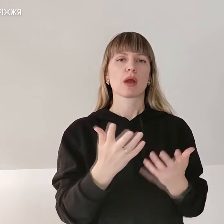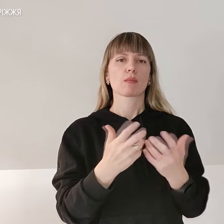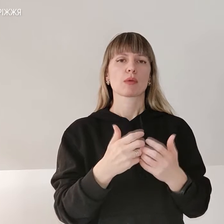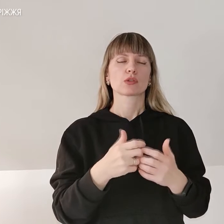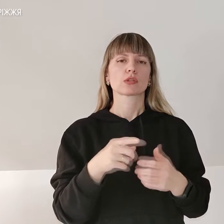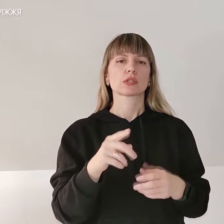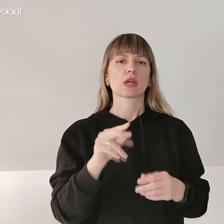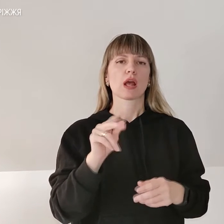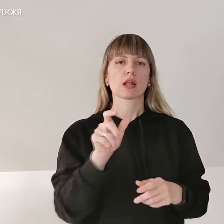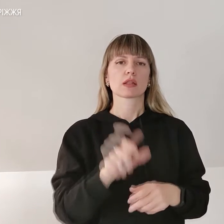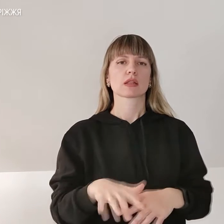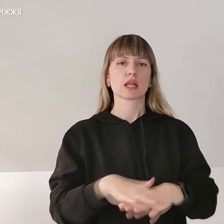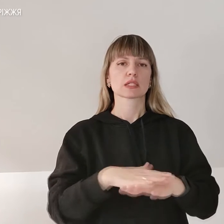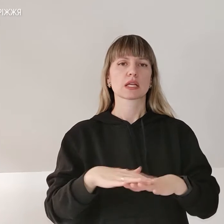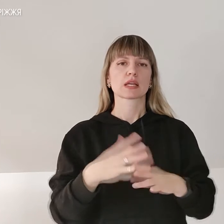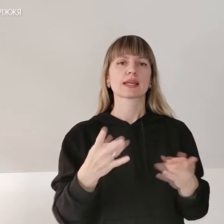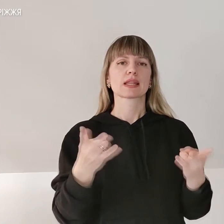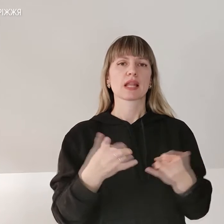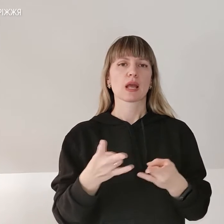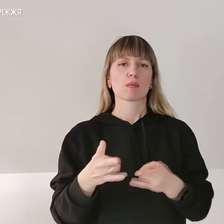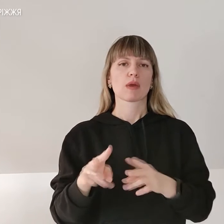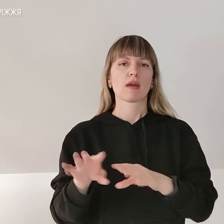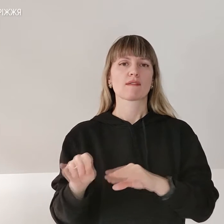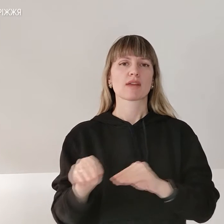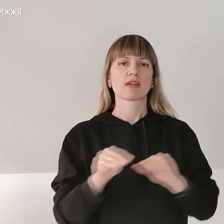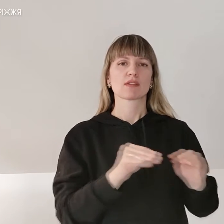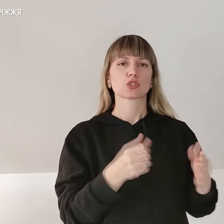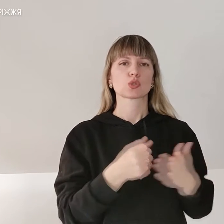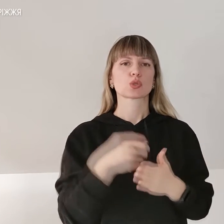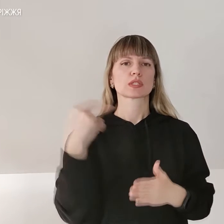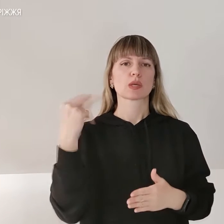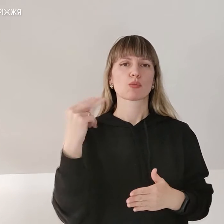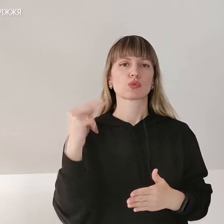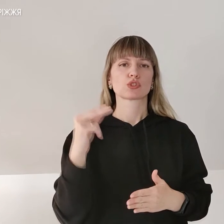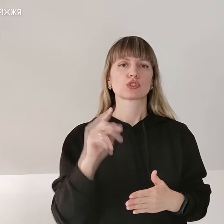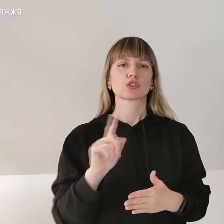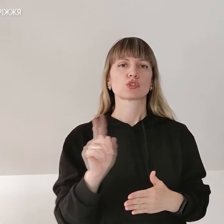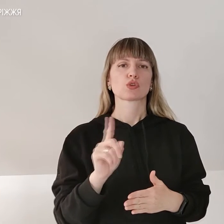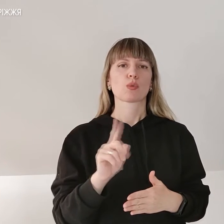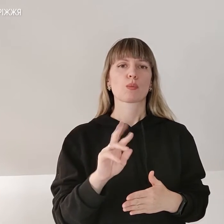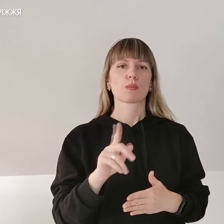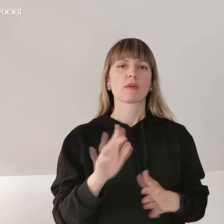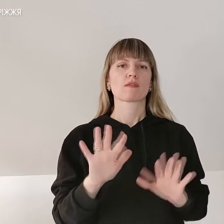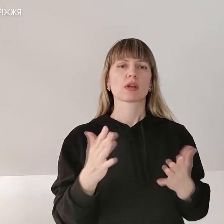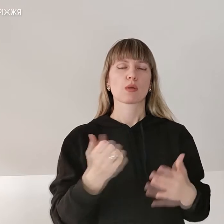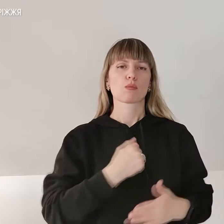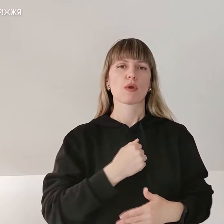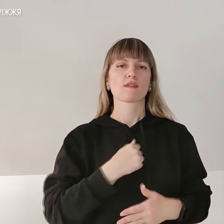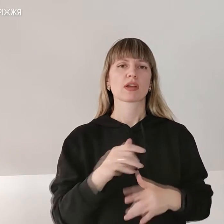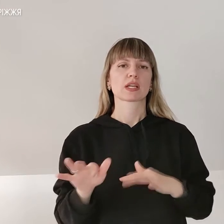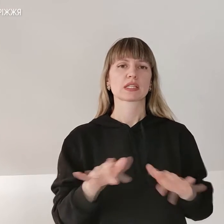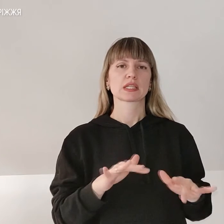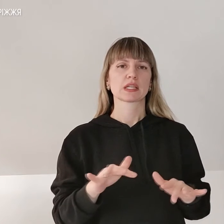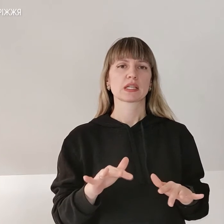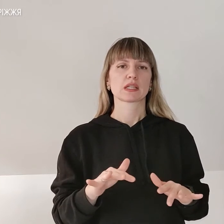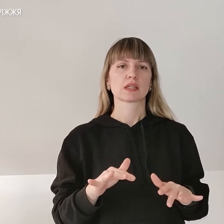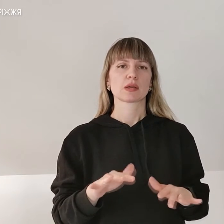населення, які треба вивезти до Запорізьчя, щоб в разі ведення бойових дій місцеве